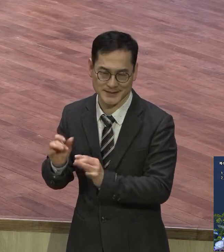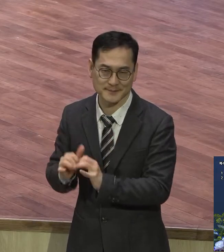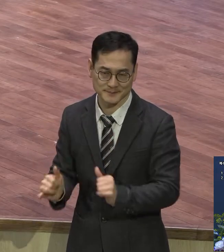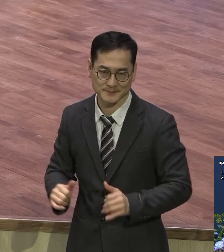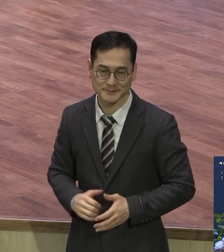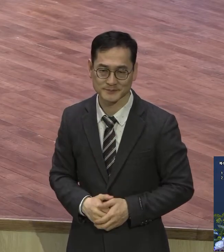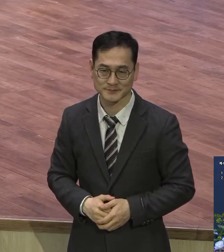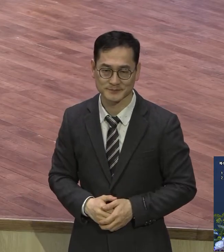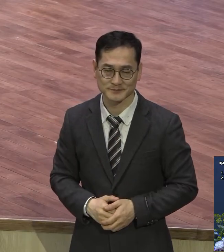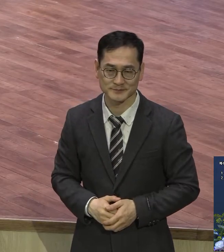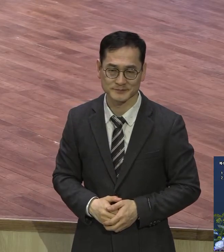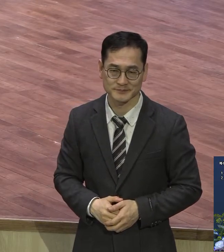가진 거예요